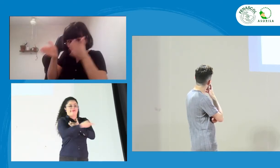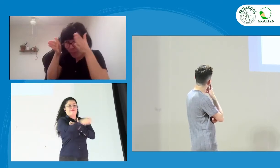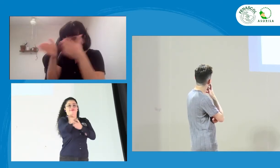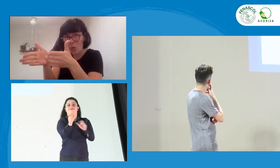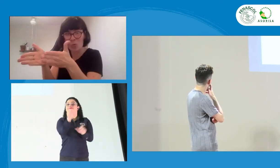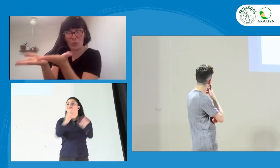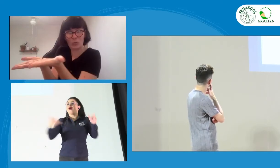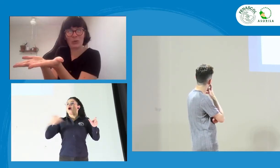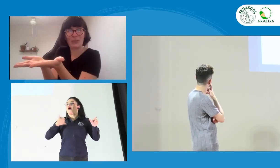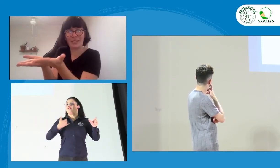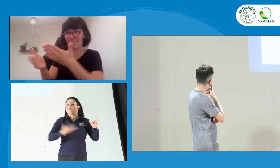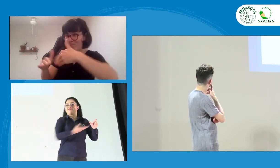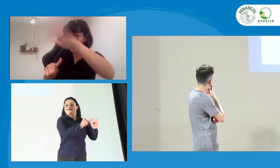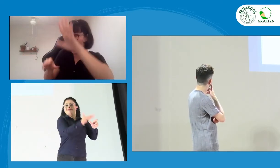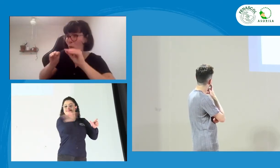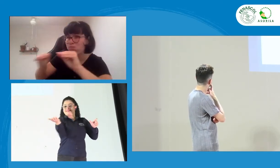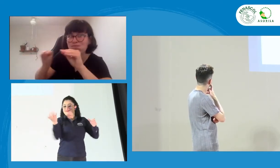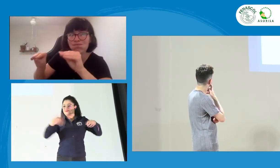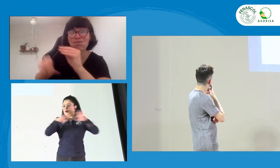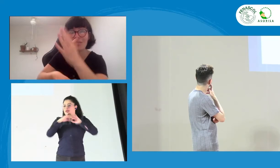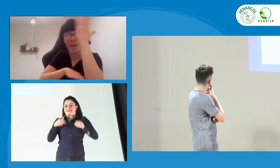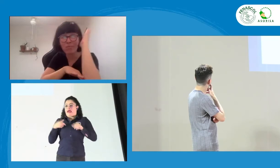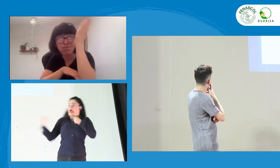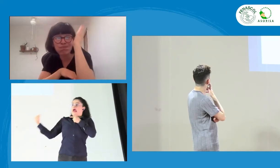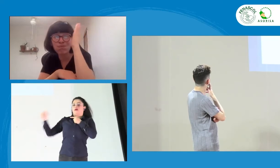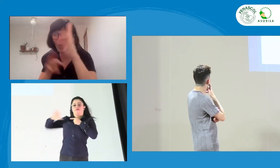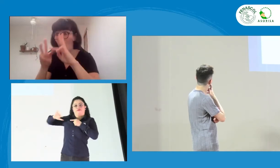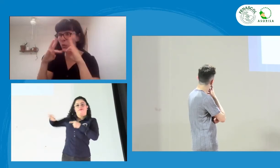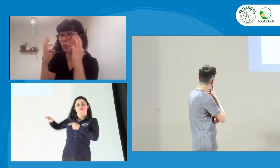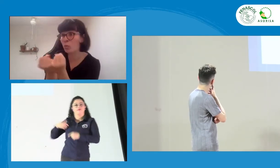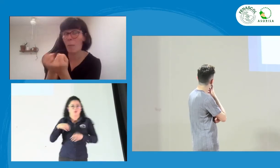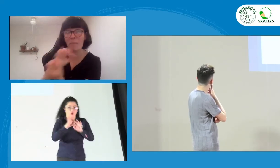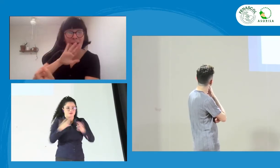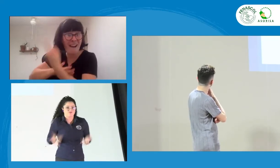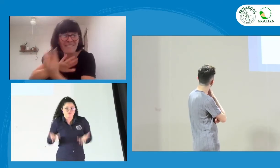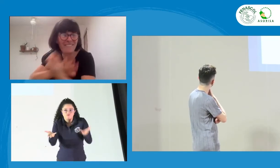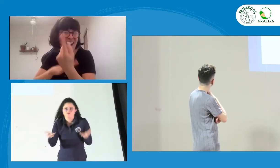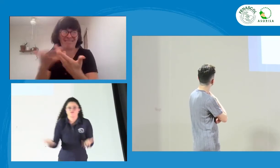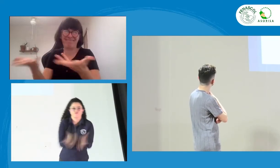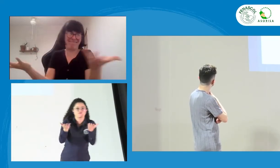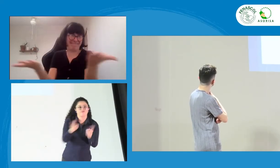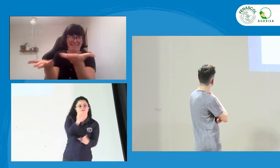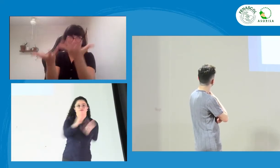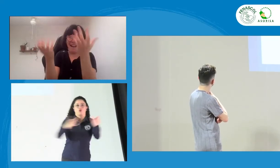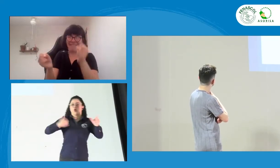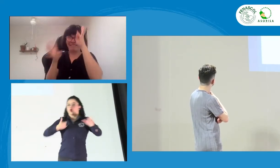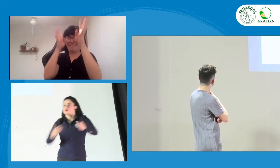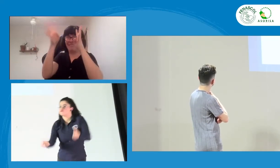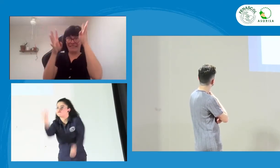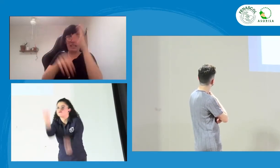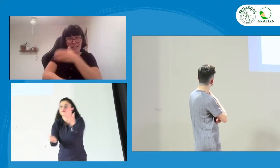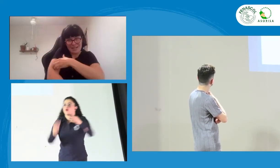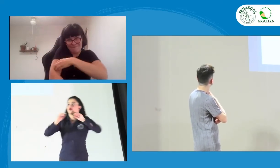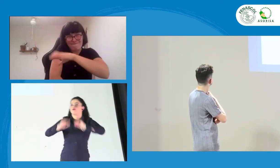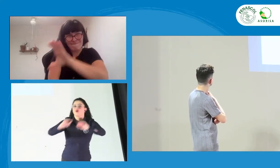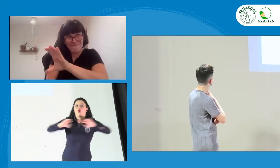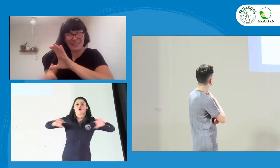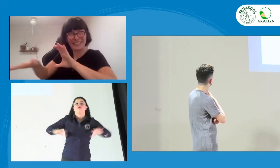esa fuerza a quienes realmente sí los están apoyando. Y busquen capacitar, busquen estos espacios de formación,